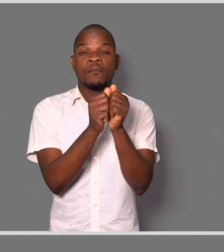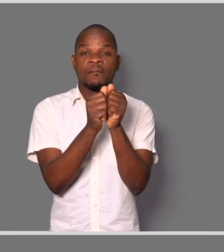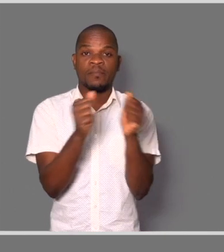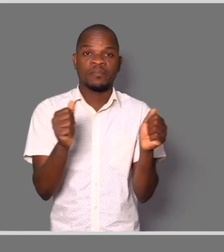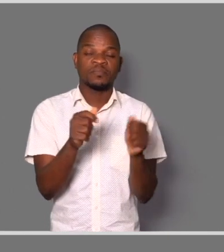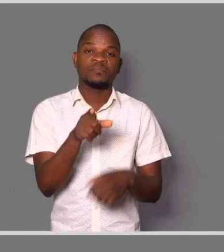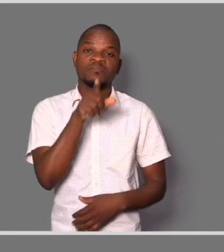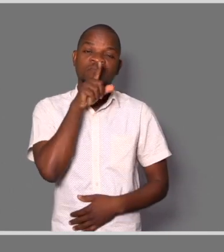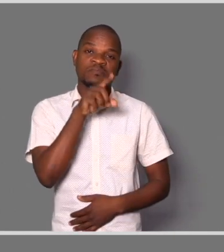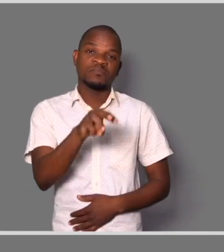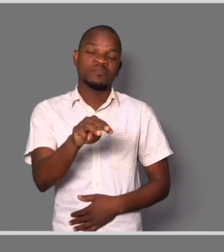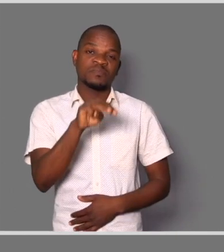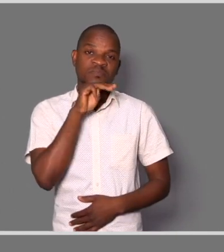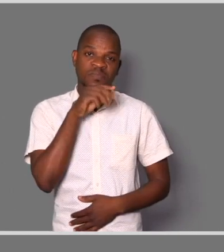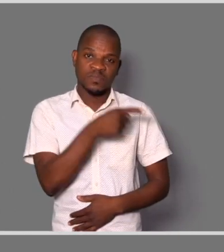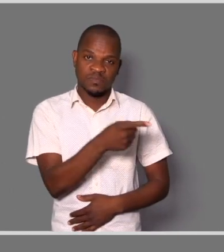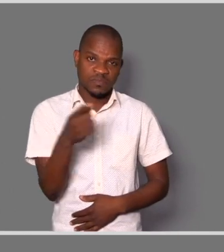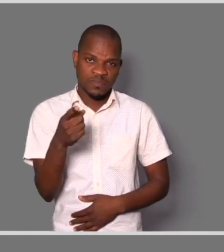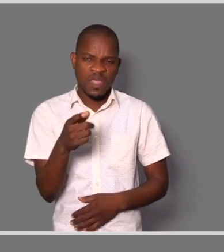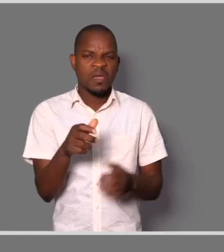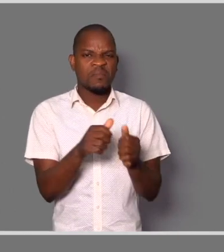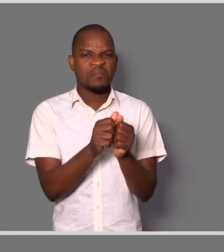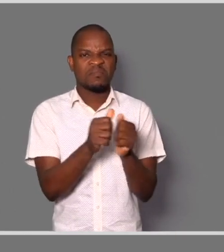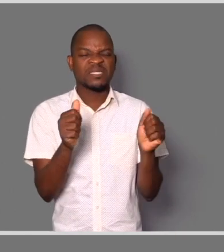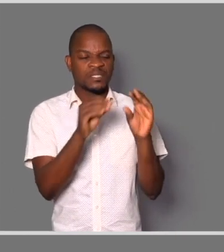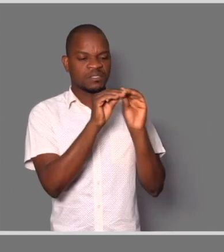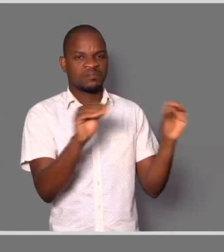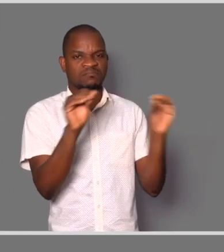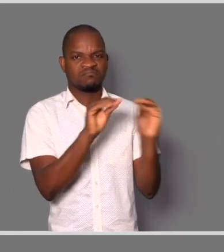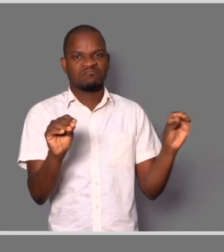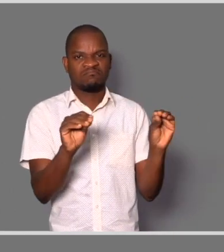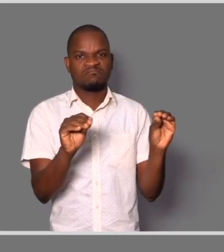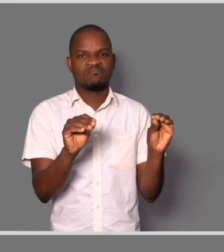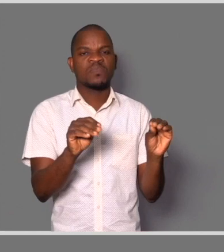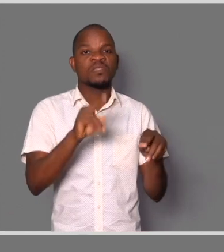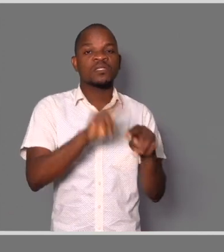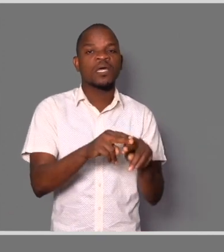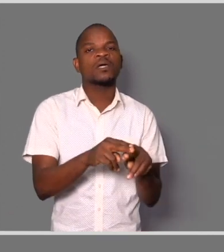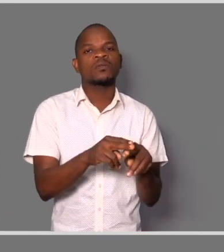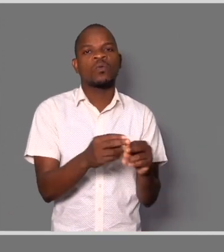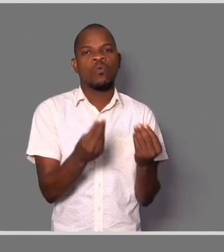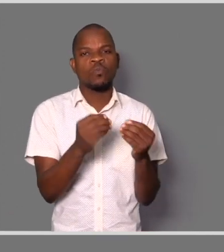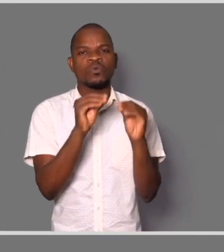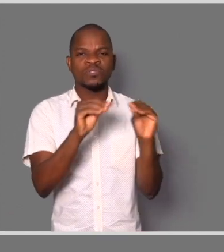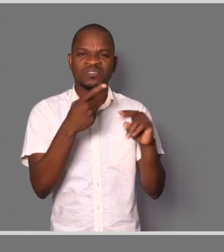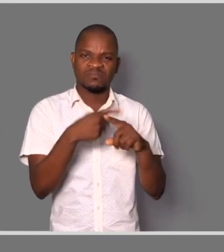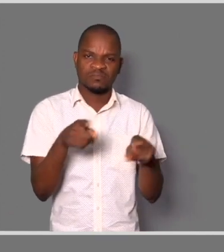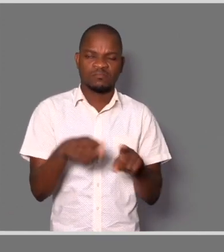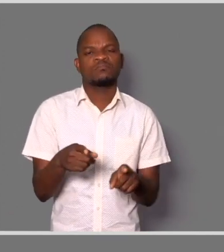dos pais ou dos encarregados de educação nunca tiveram de ensinar uma criança a sentar. Podem apoiar!